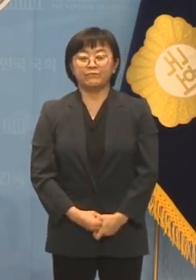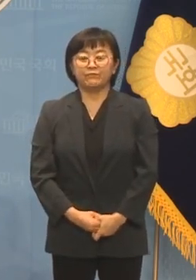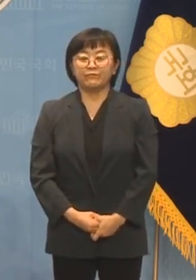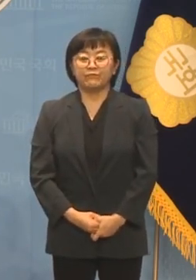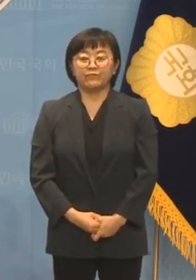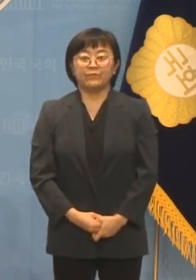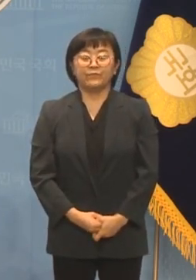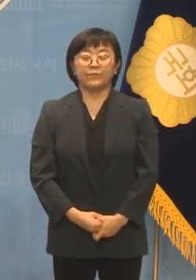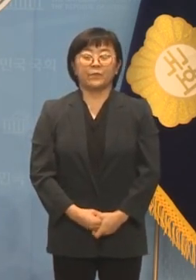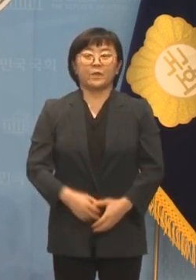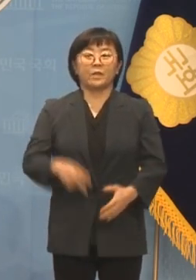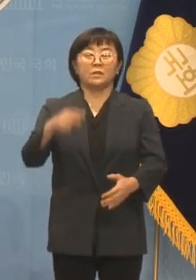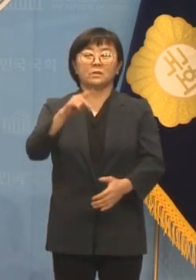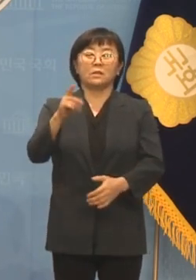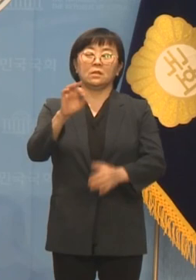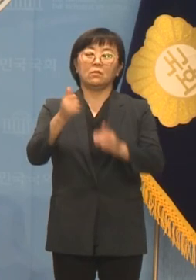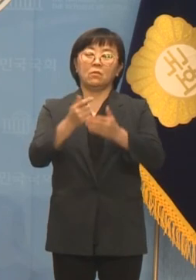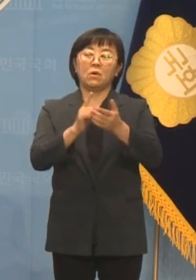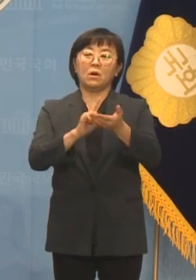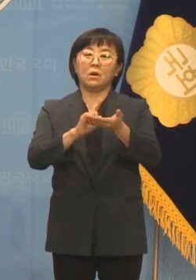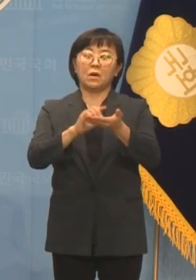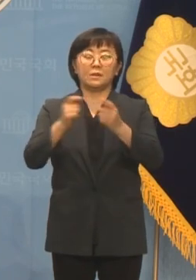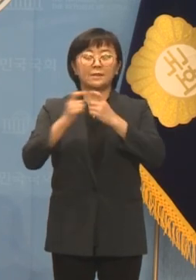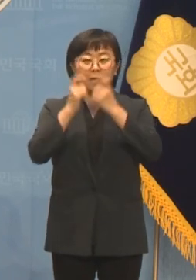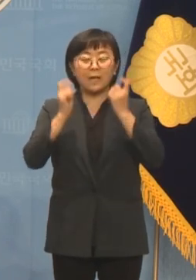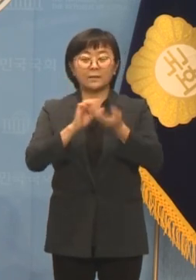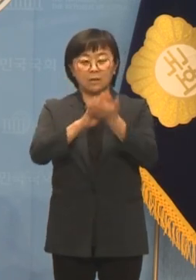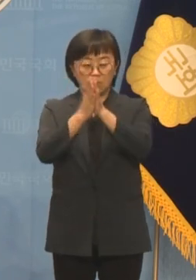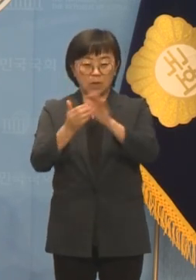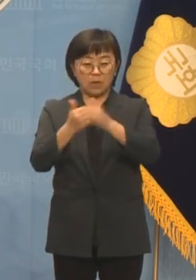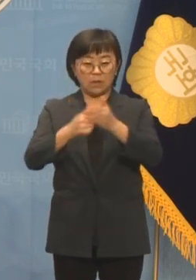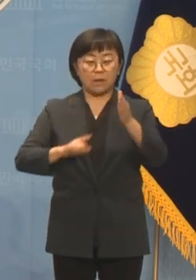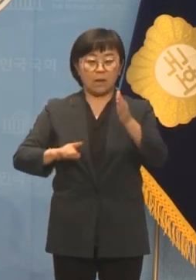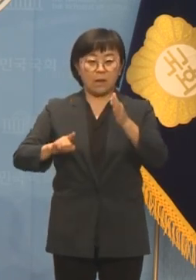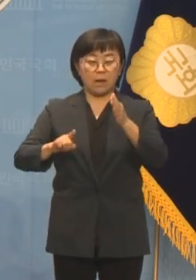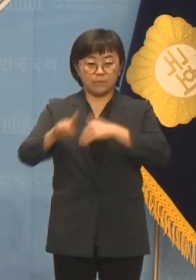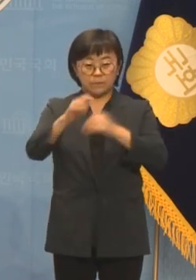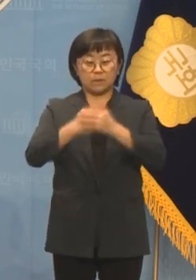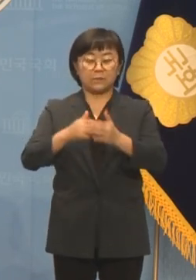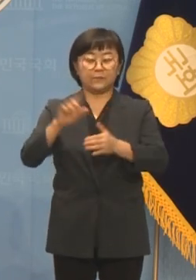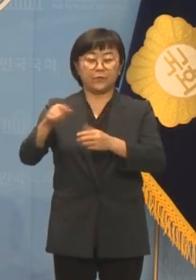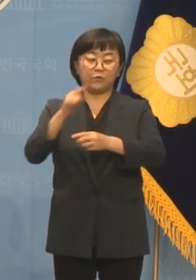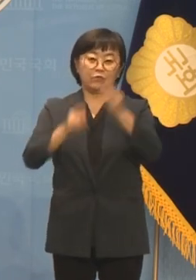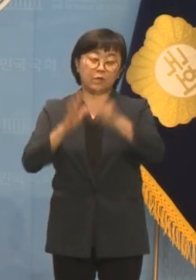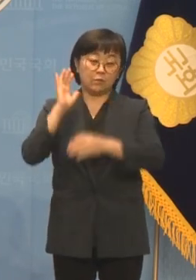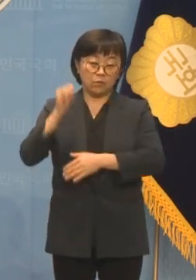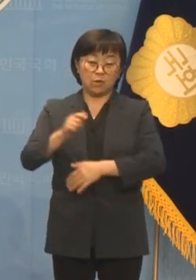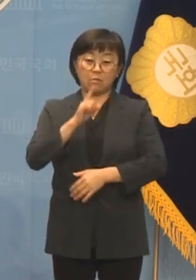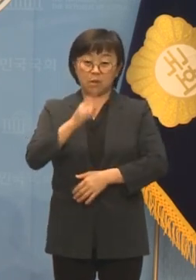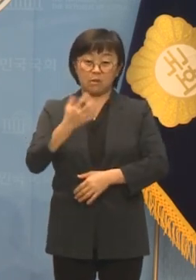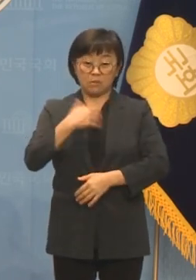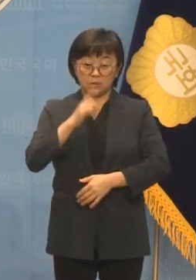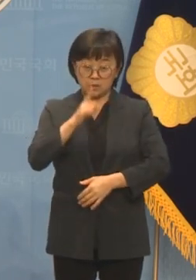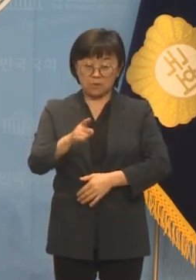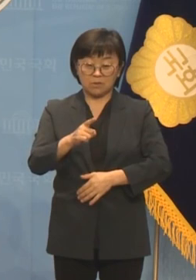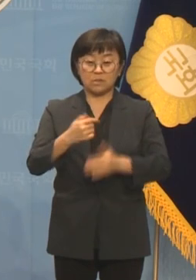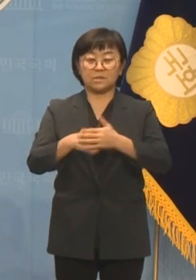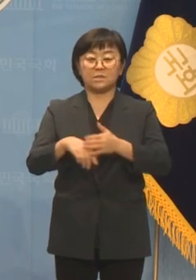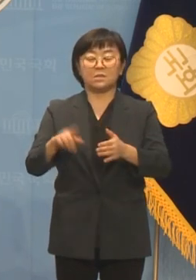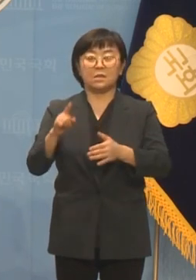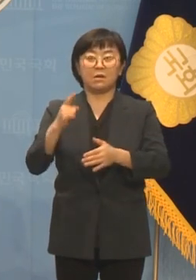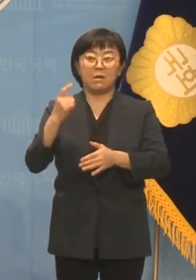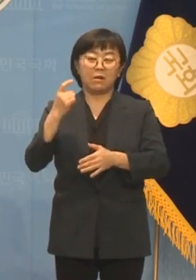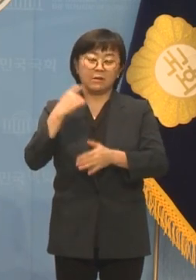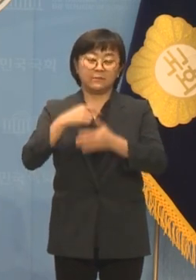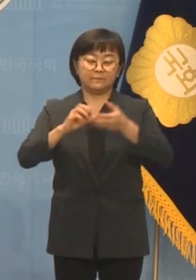사당화에 가장 앞장서온 윤석열 대통령이 사당화를 우려하다니 헛소리도 이 정도면